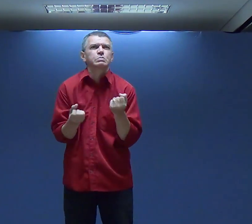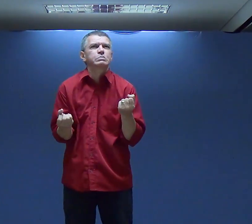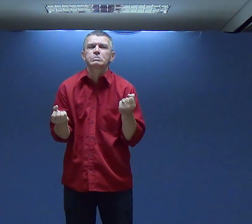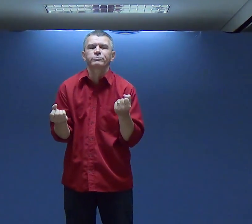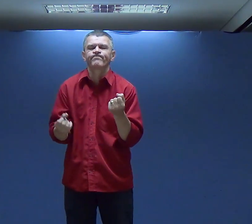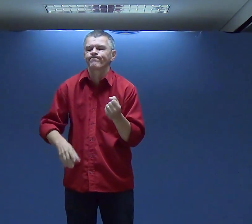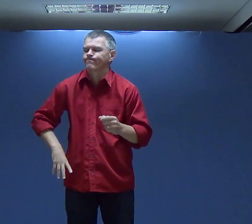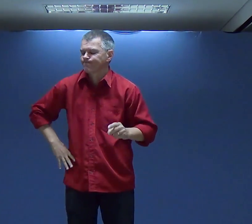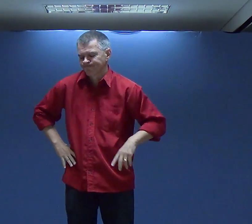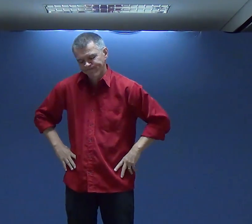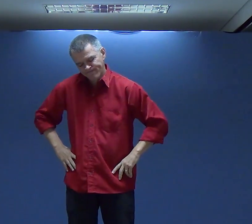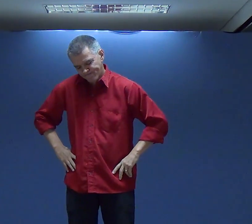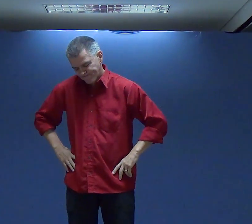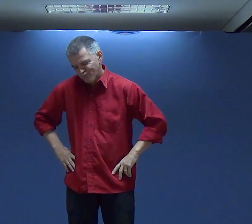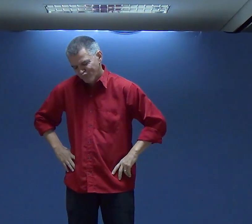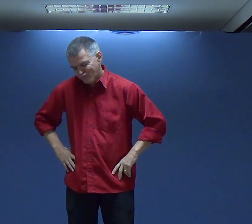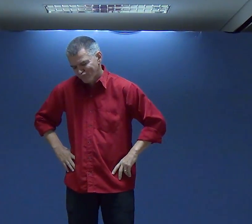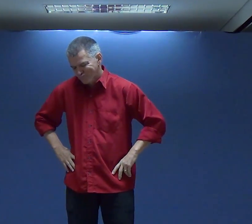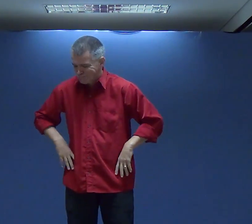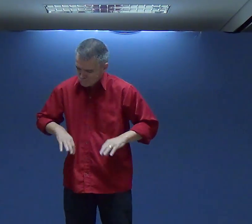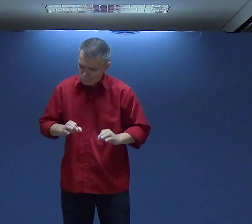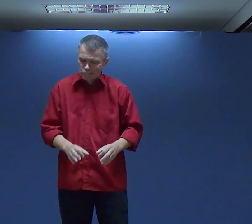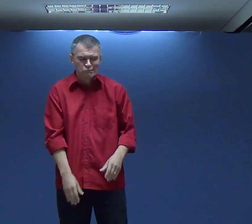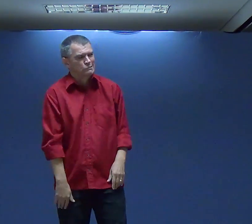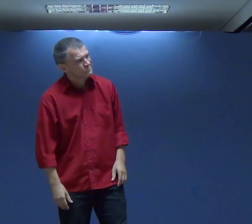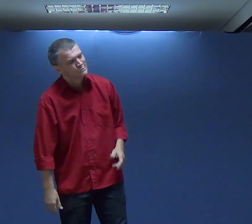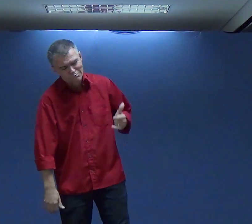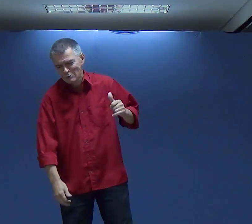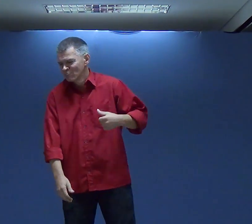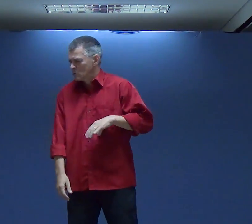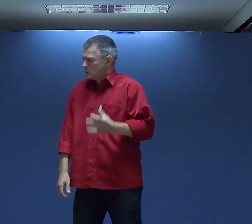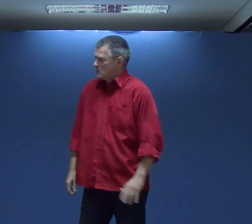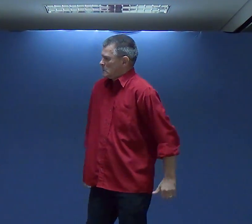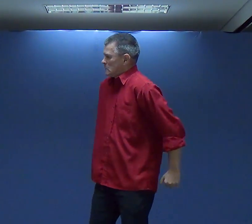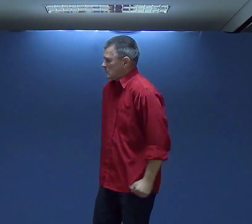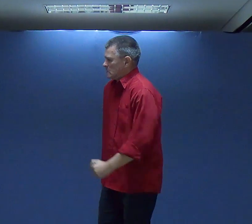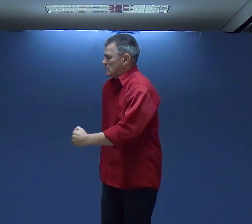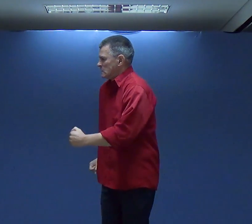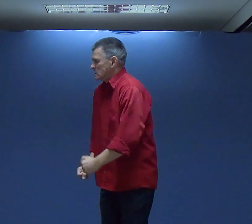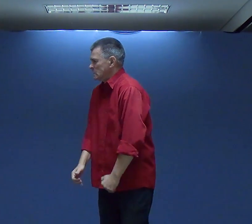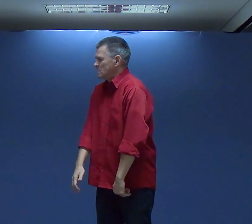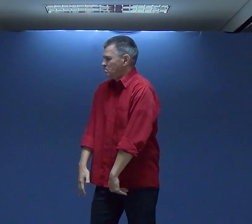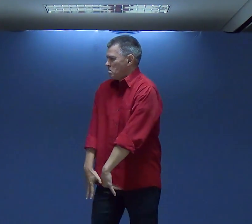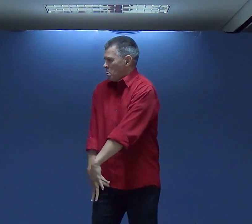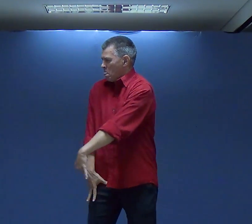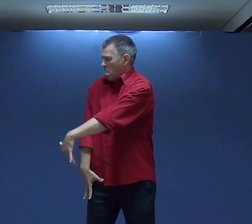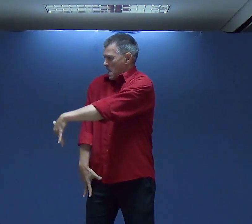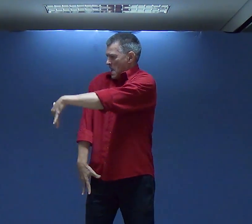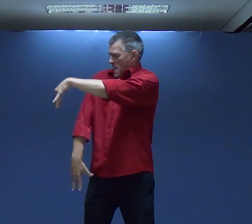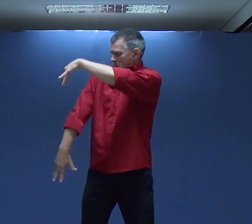que não me alegra Por quê? Porque falta É me restaurar com alguém E eu digo Ok Deus Olá